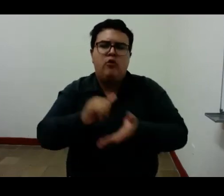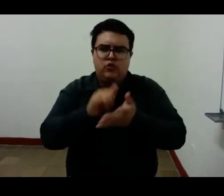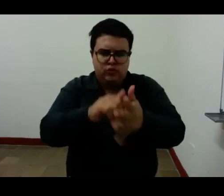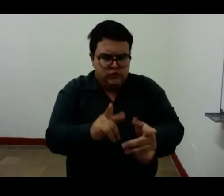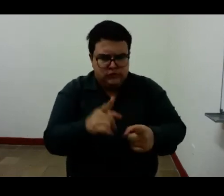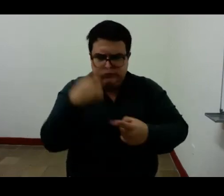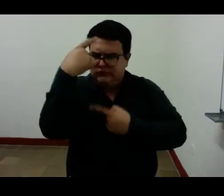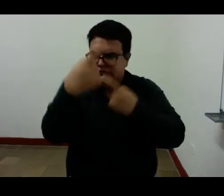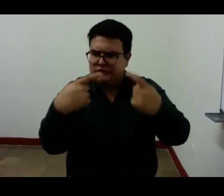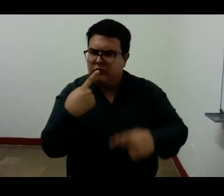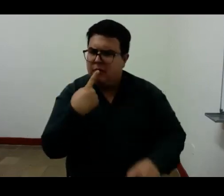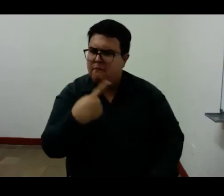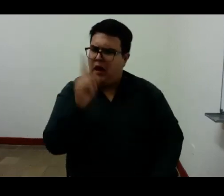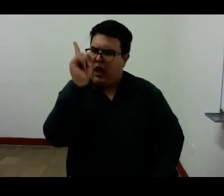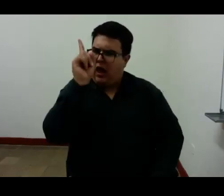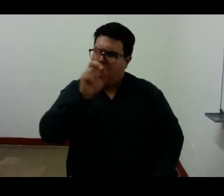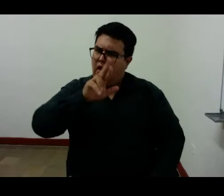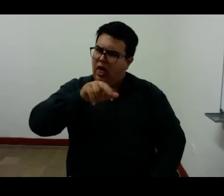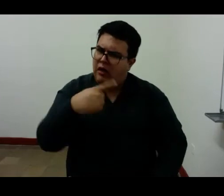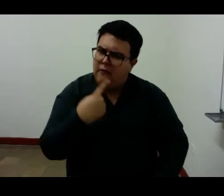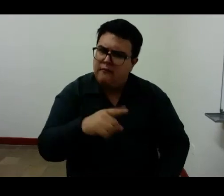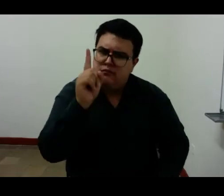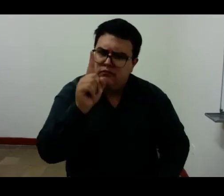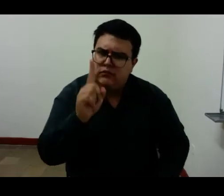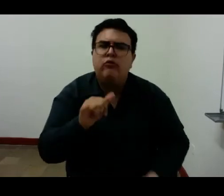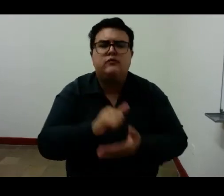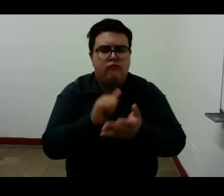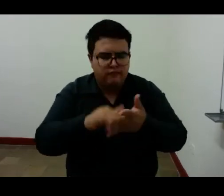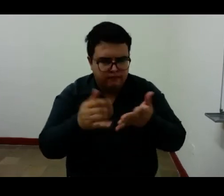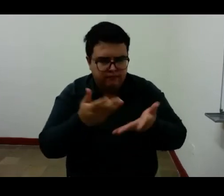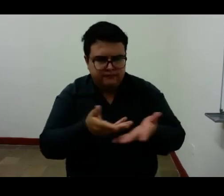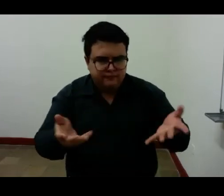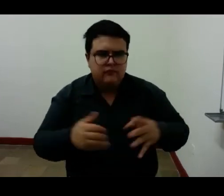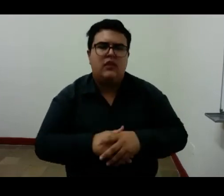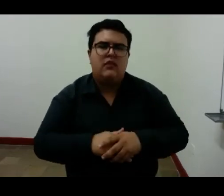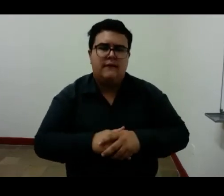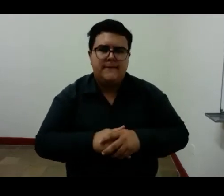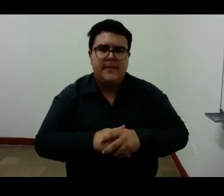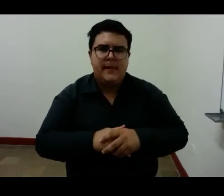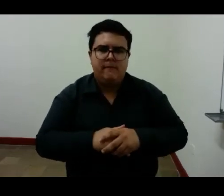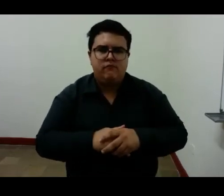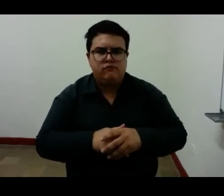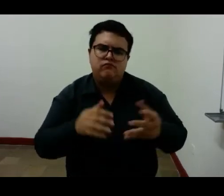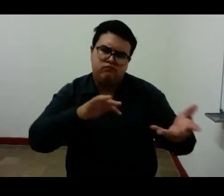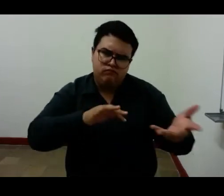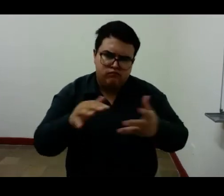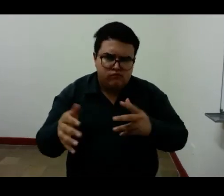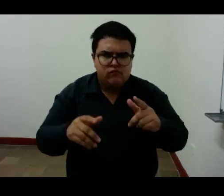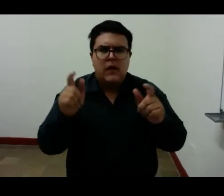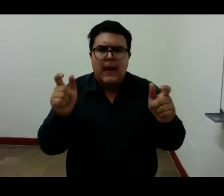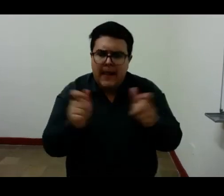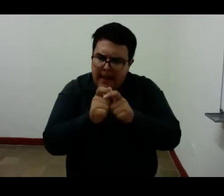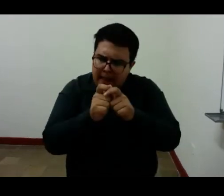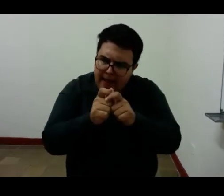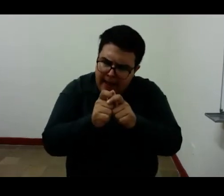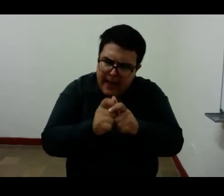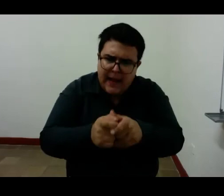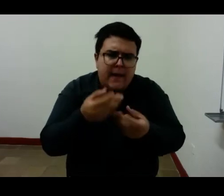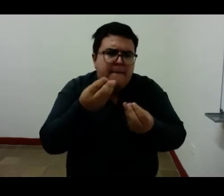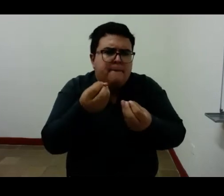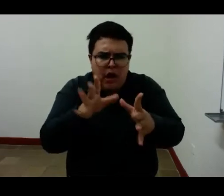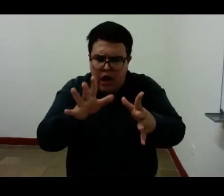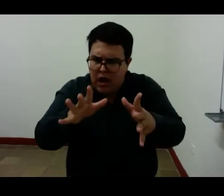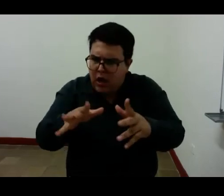independiente cierro conmigo lo mínimo e insignificante le